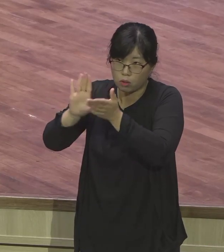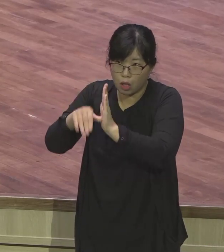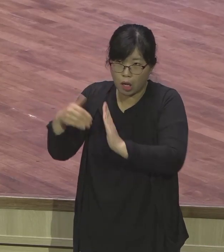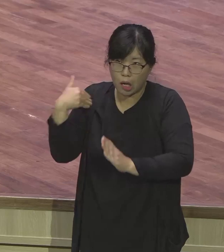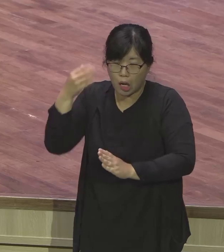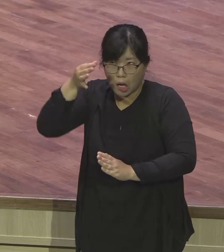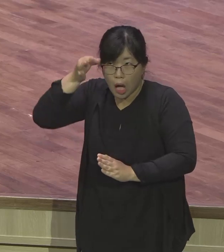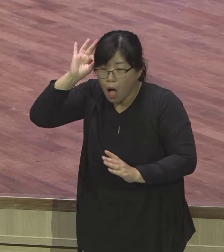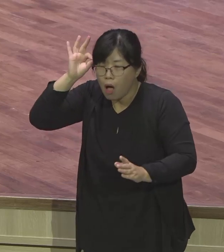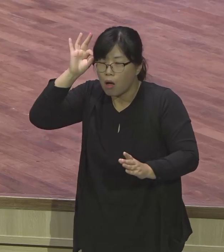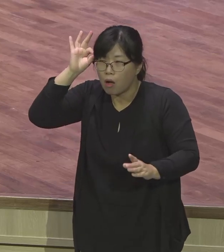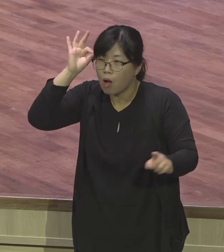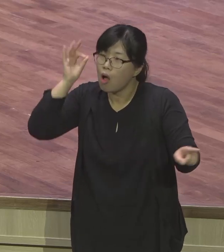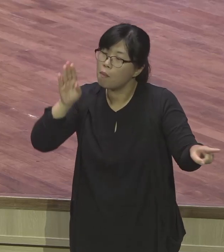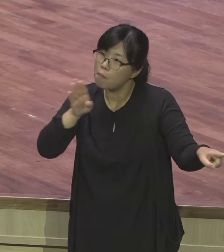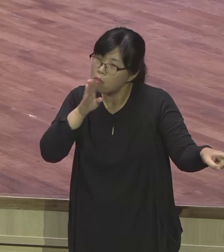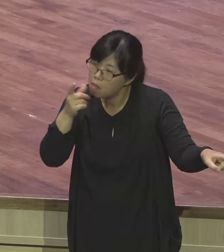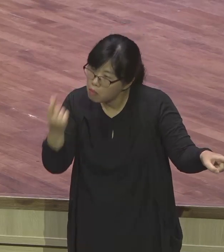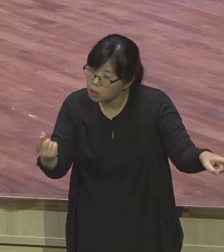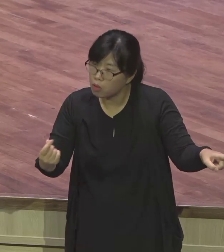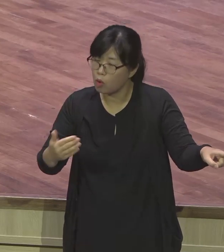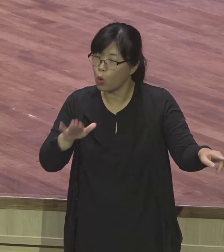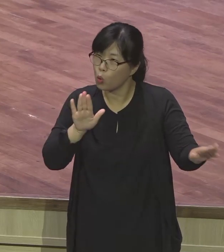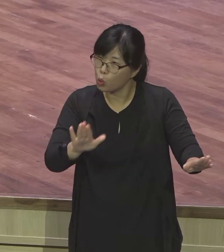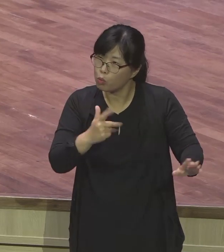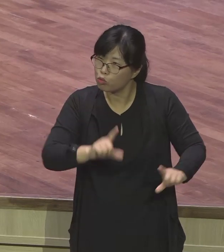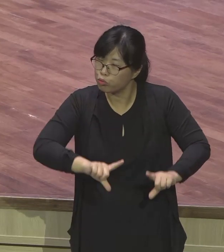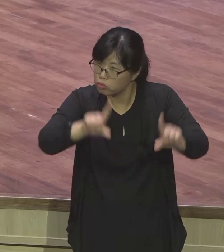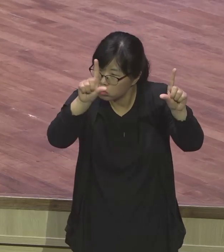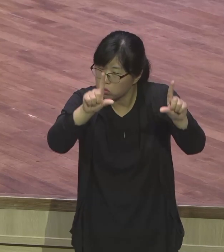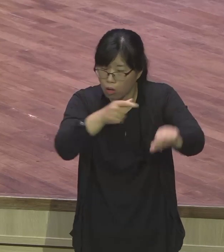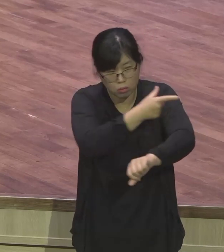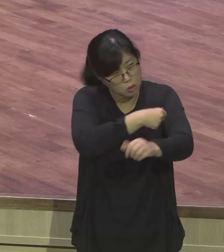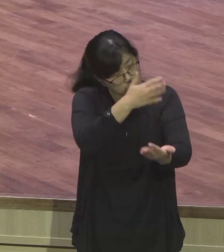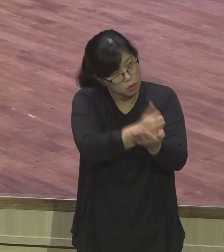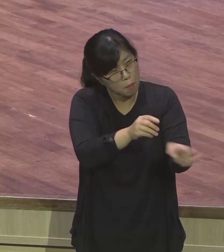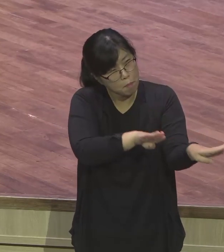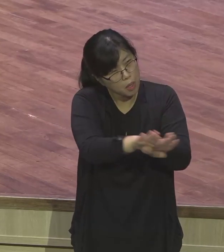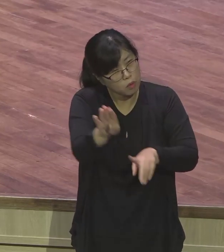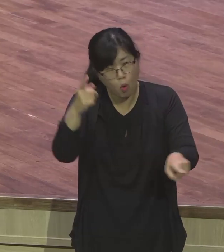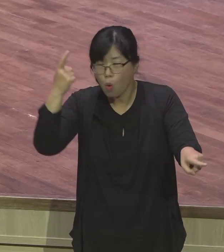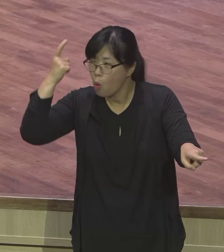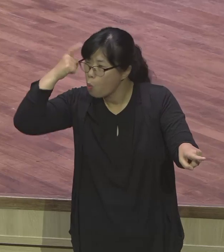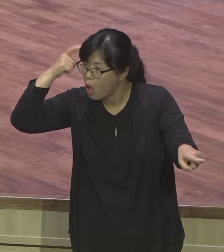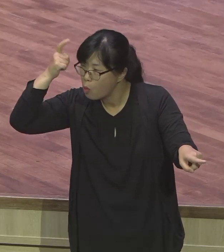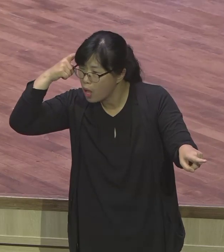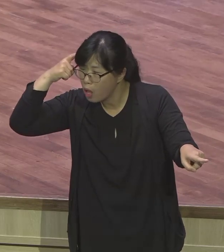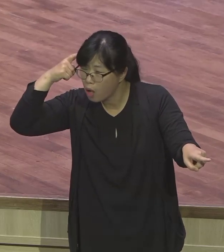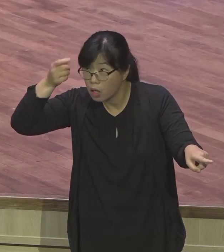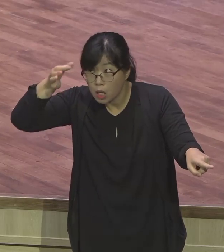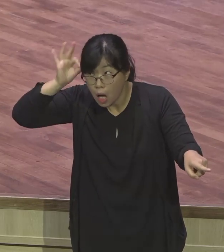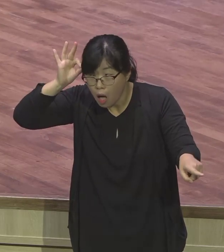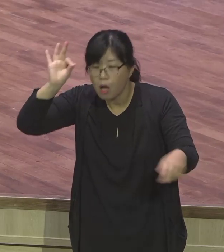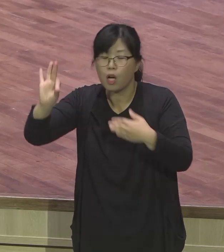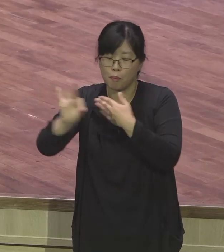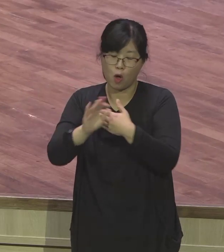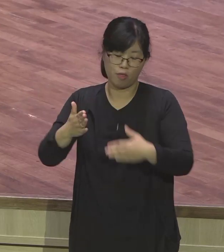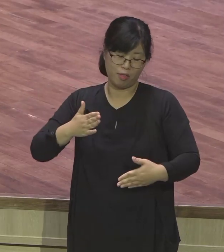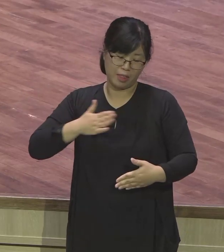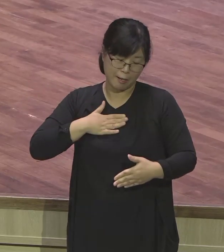격려하고 새롭게 믿음에 도전할수록 인도해주는 이런 바나바 같은 이런 사람 하나님이 기하게